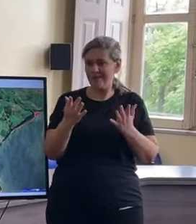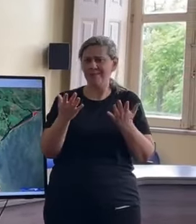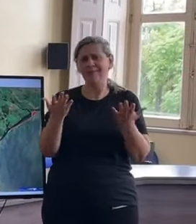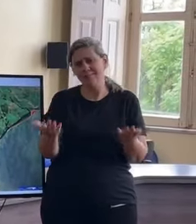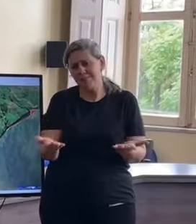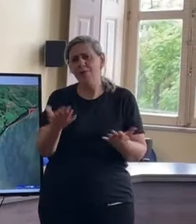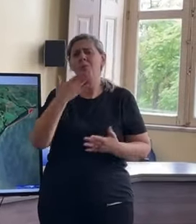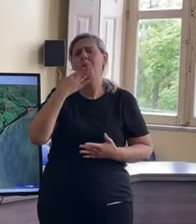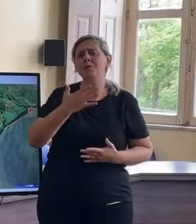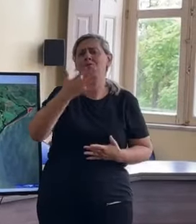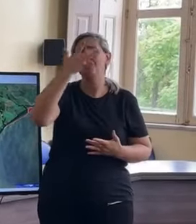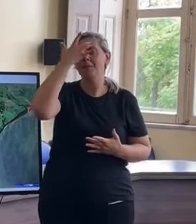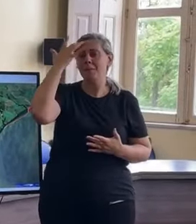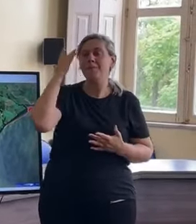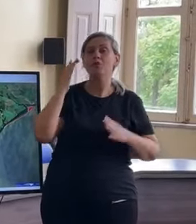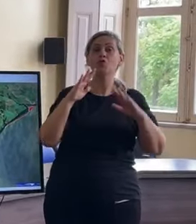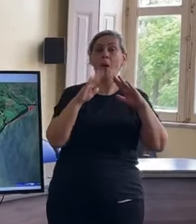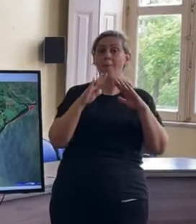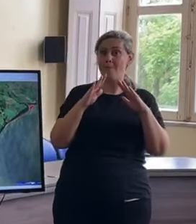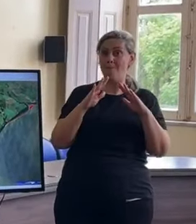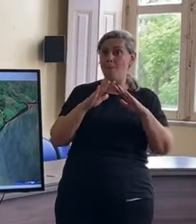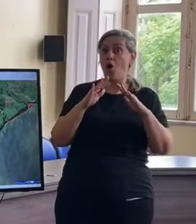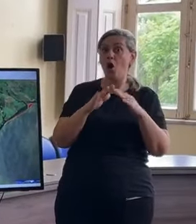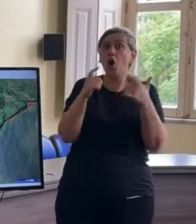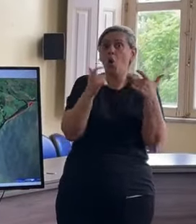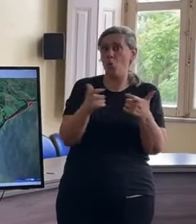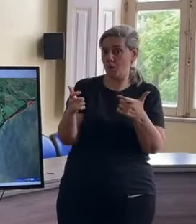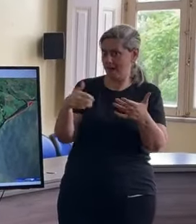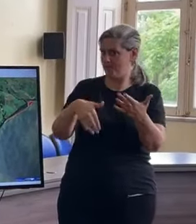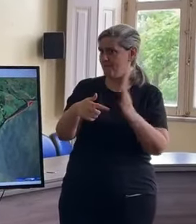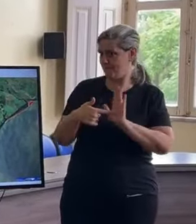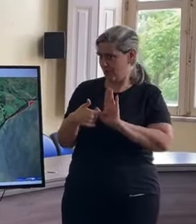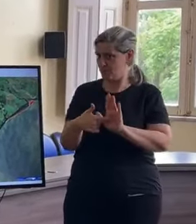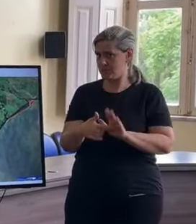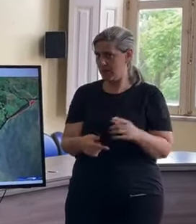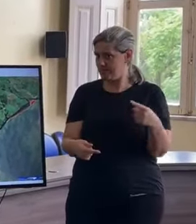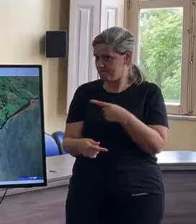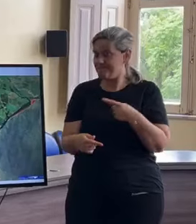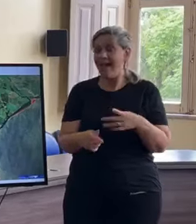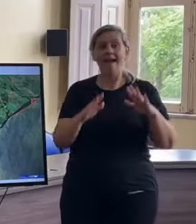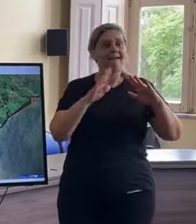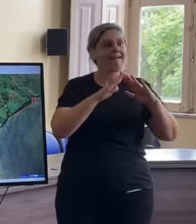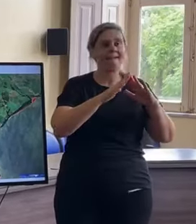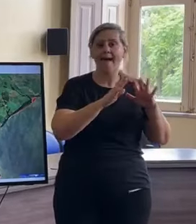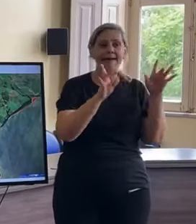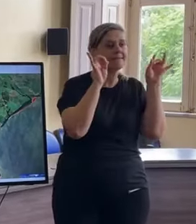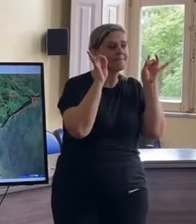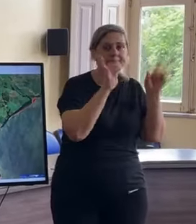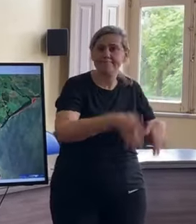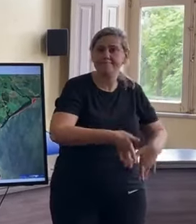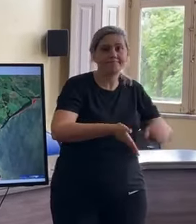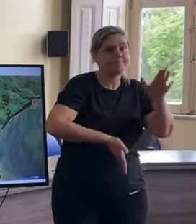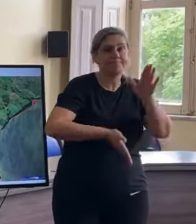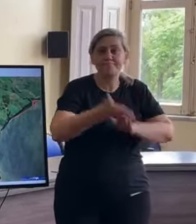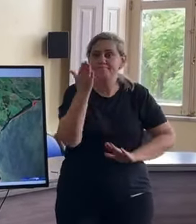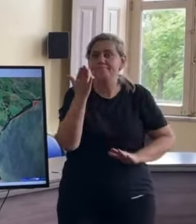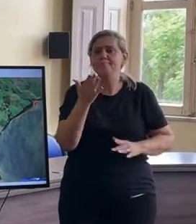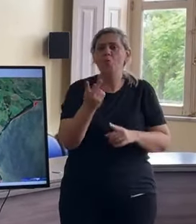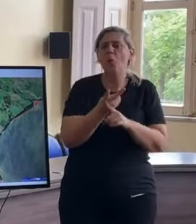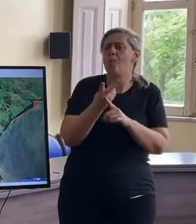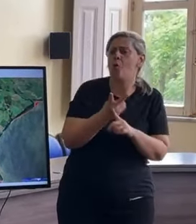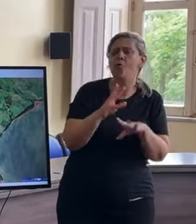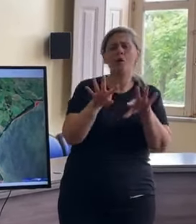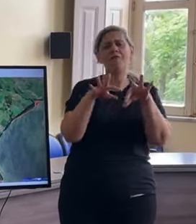pessoas dessas regiões, que eu vou mostrar agora, deixem as suas casas, procurem casas de